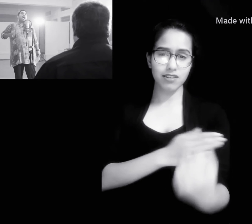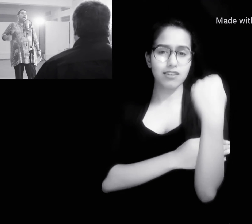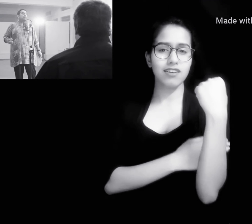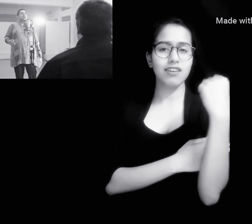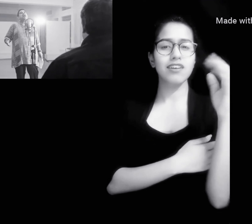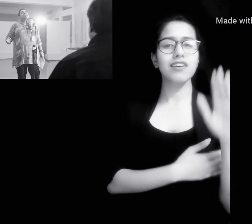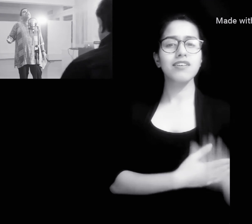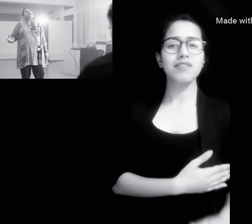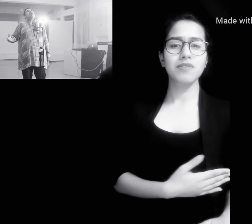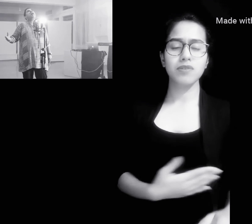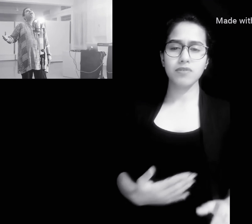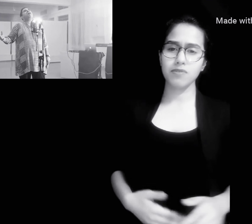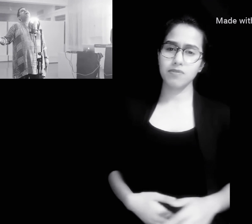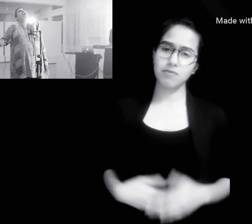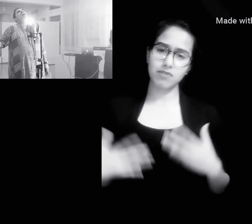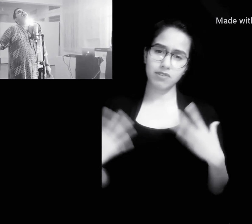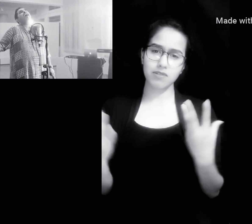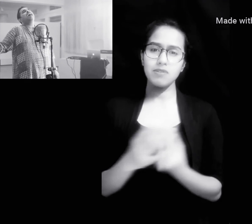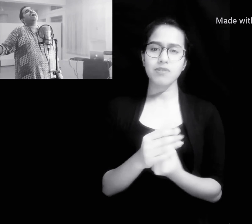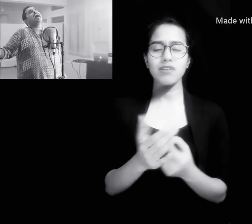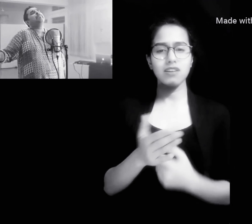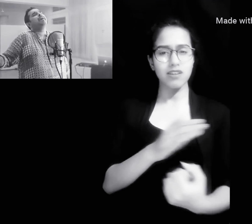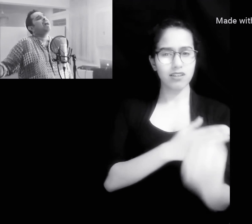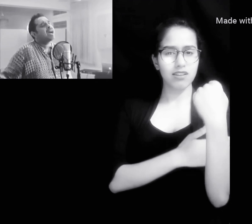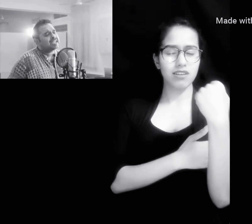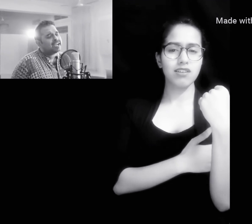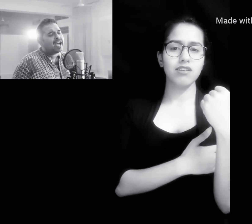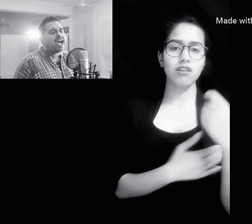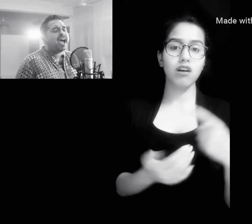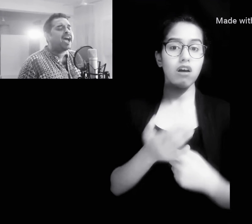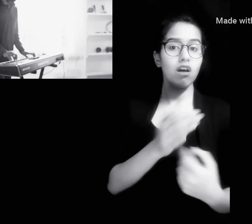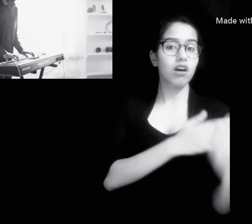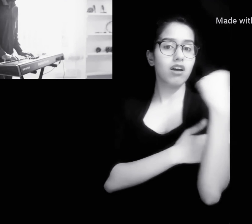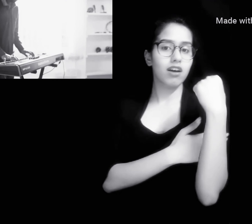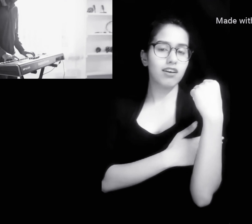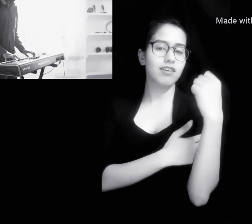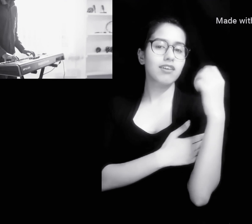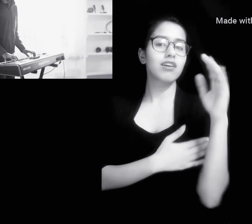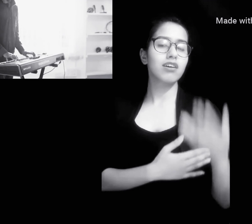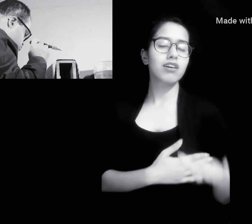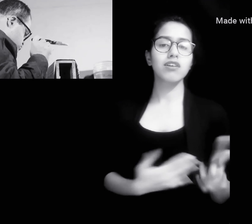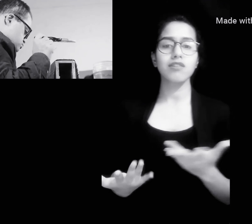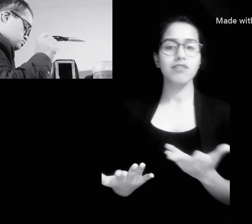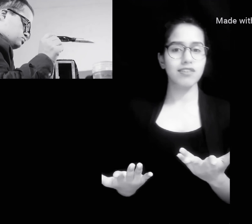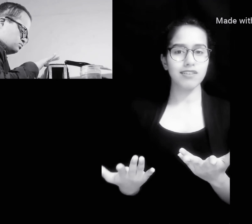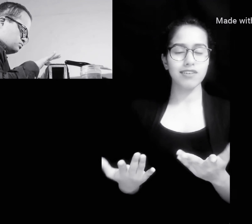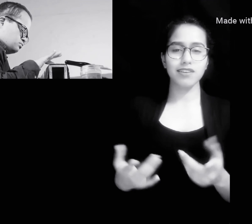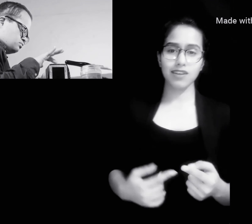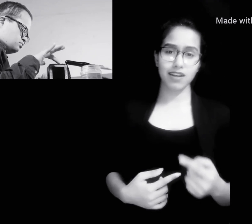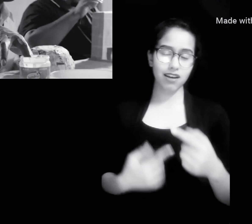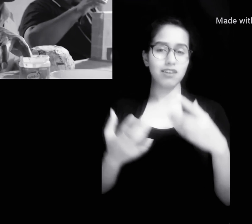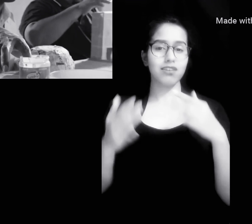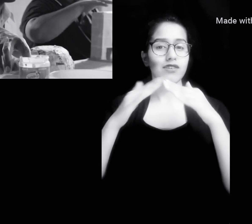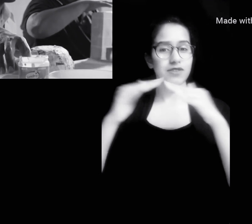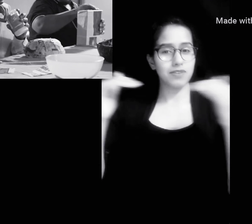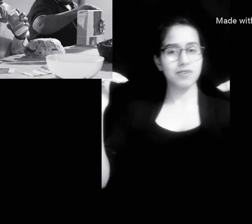हमें हक है हमें हक है हक है बनावरी